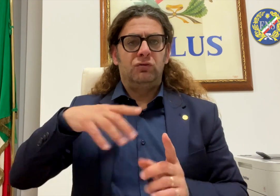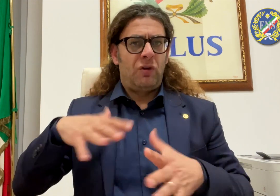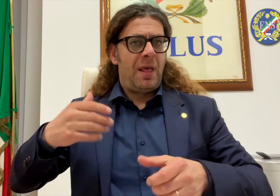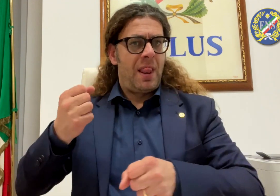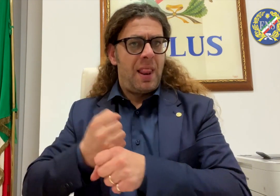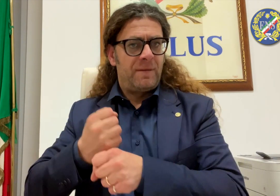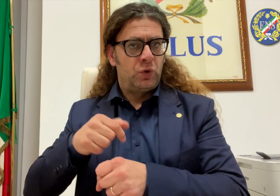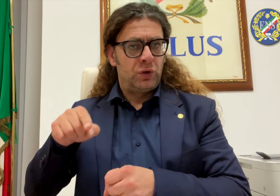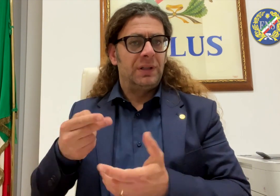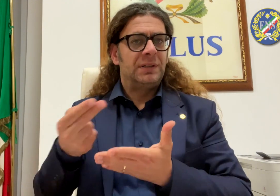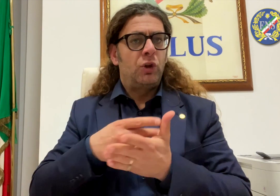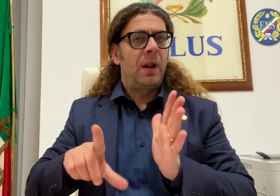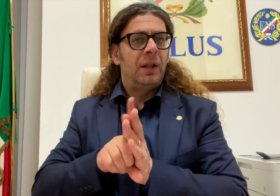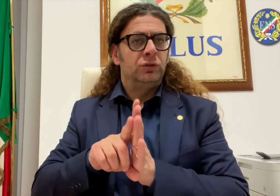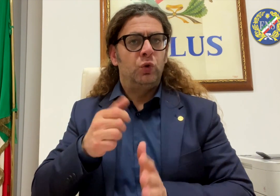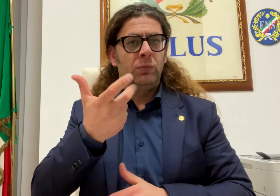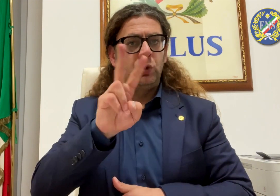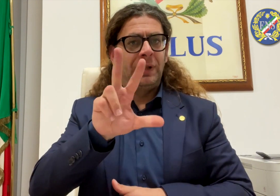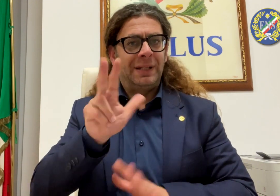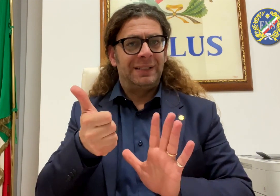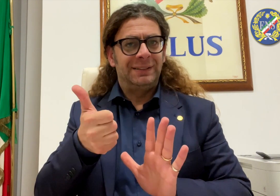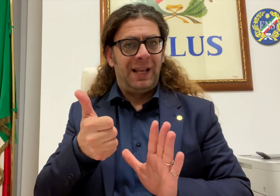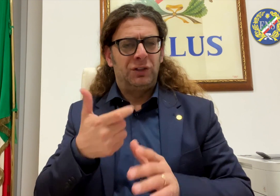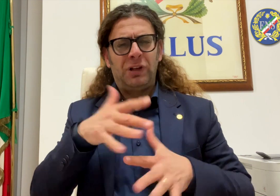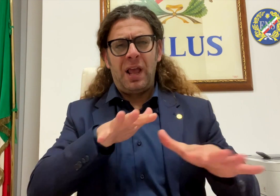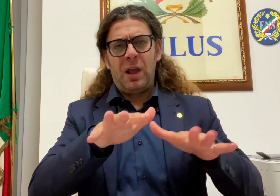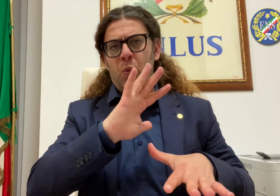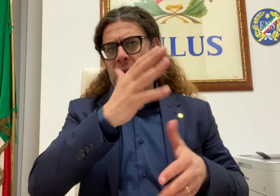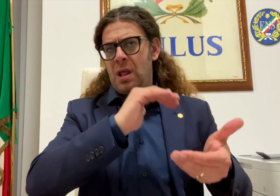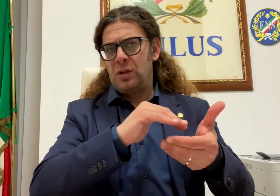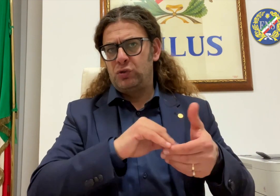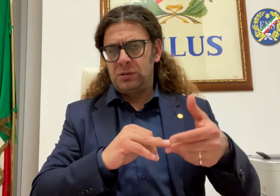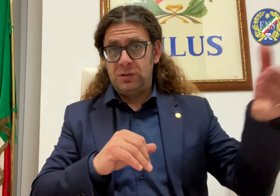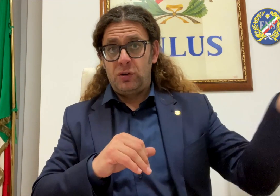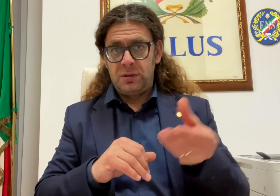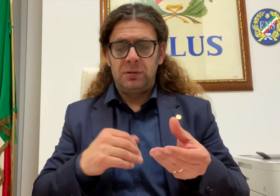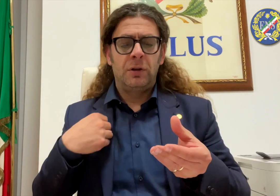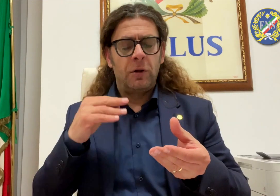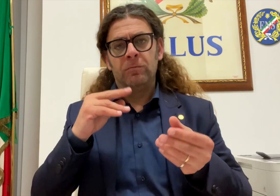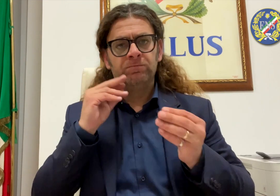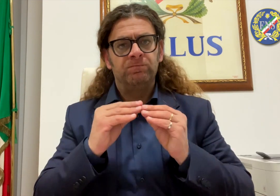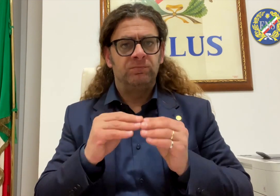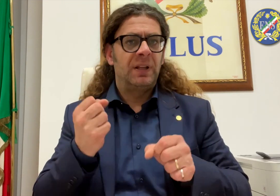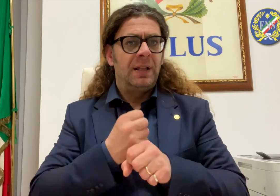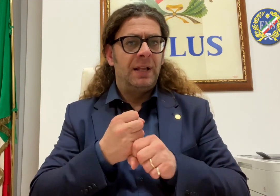percorsi di studio per la formazione dei docenti di sostegno hanno previsto un numero irrisorio di ore di formazione specialistica nell'ambito della